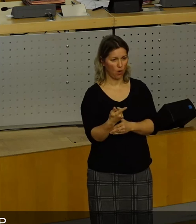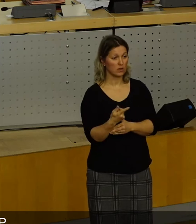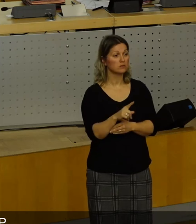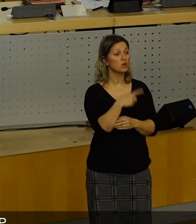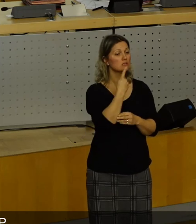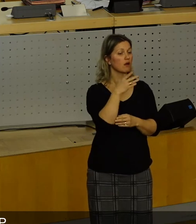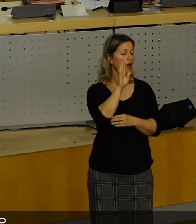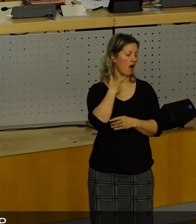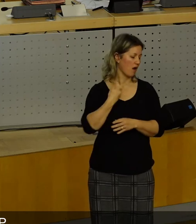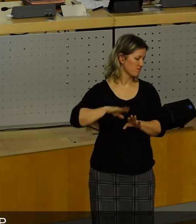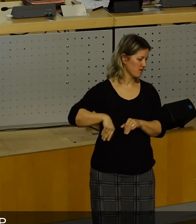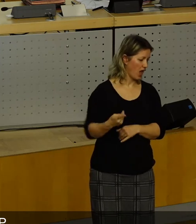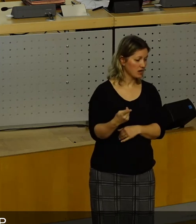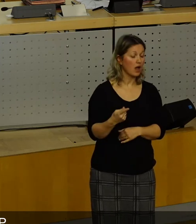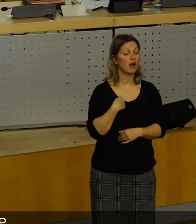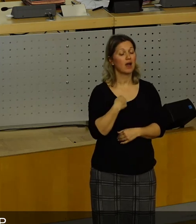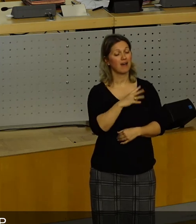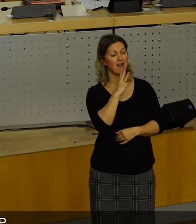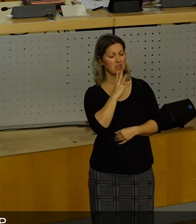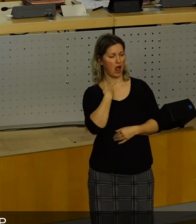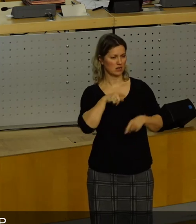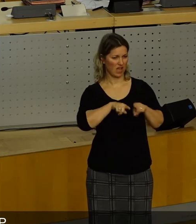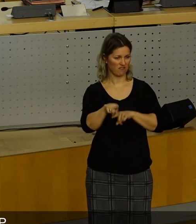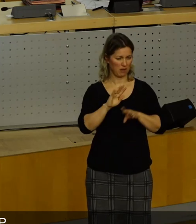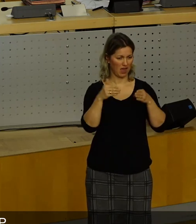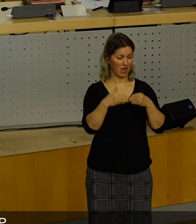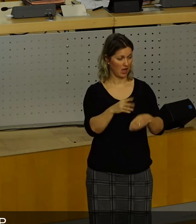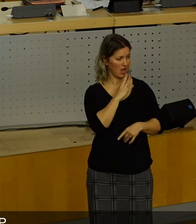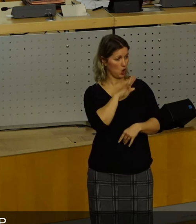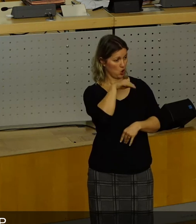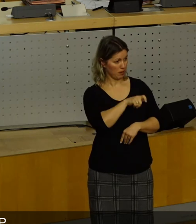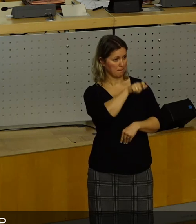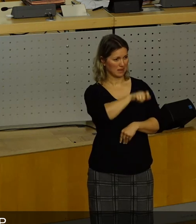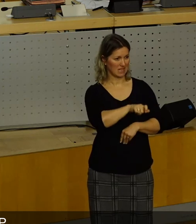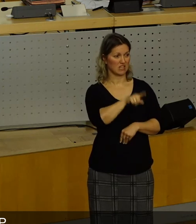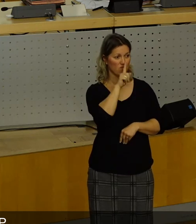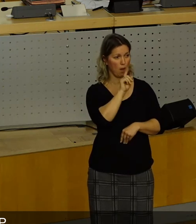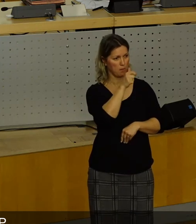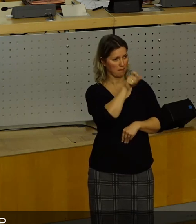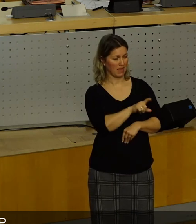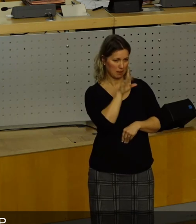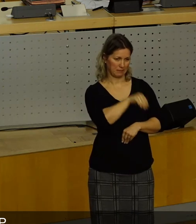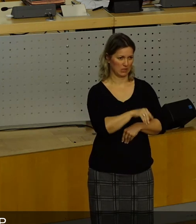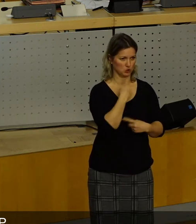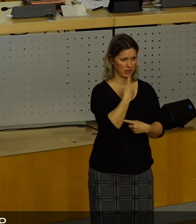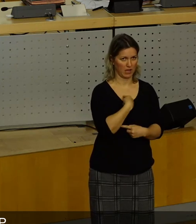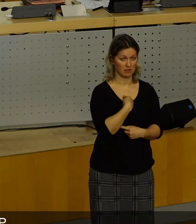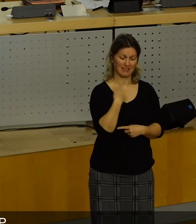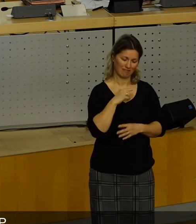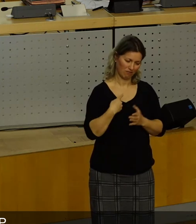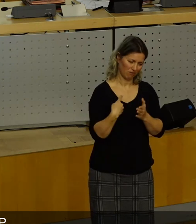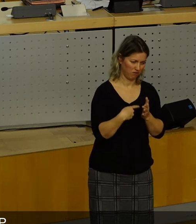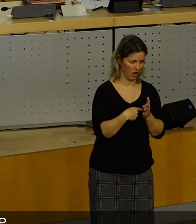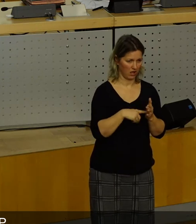ist. Ich habe gesagt, wir reden als FDP-Fraktion über die Besetzung der Bürgermeister mit. Wir bestehen darauf, dass das